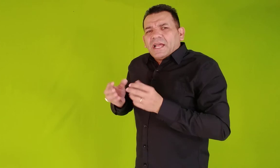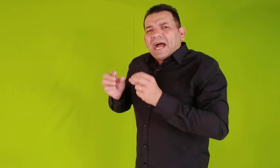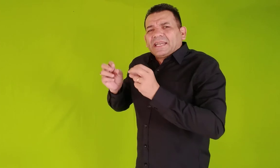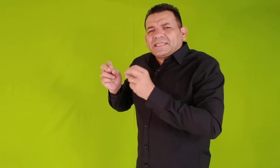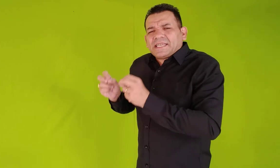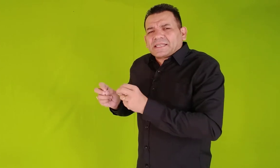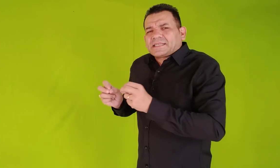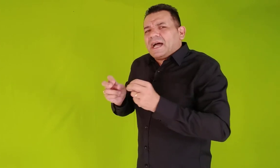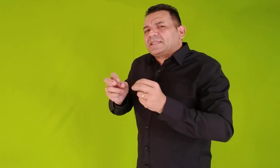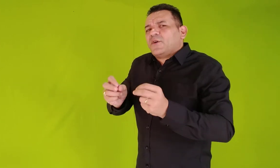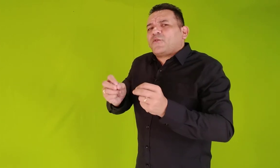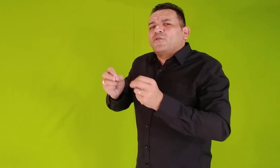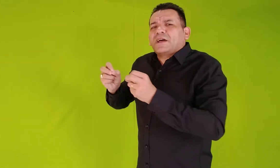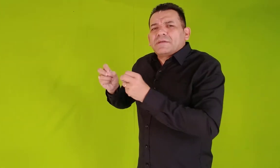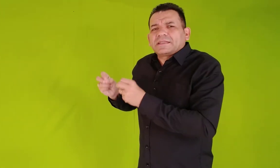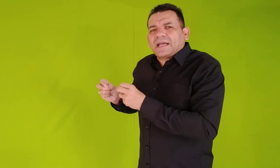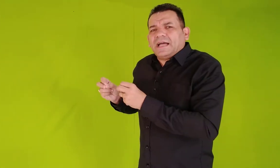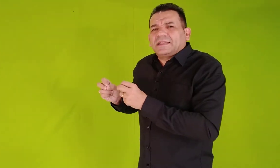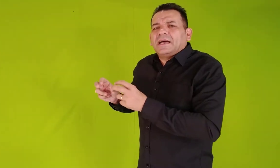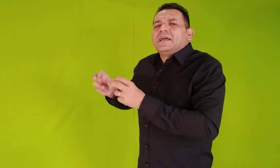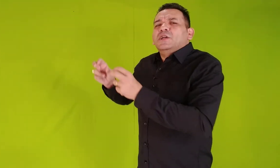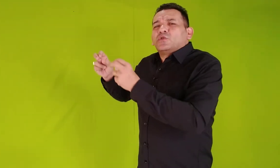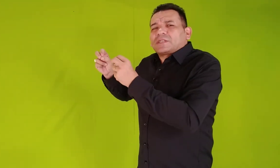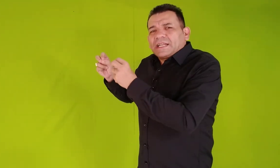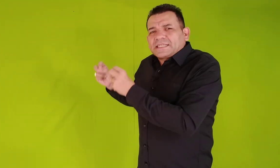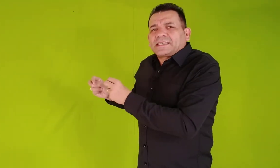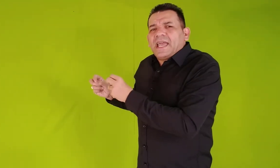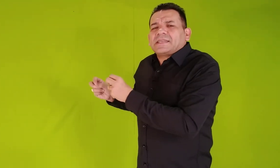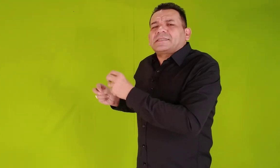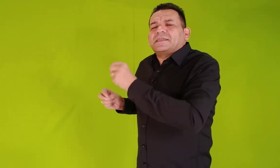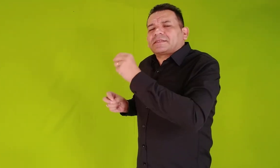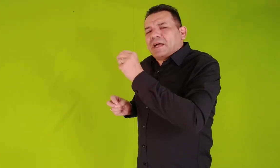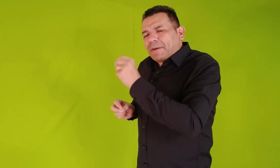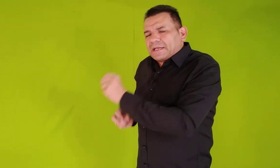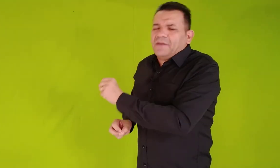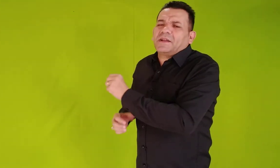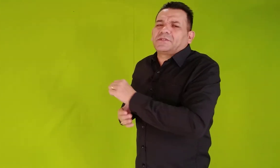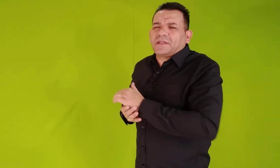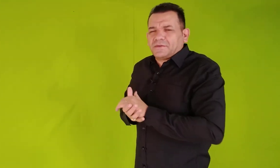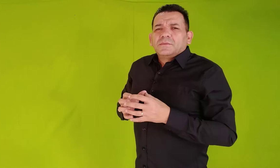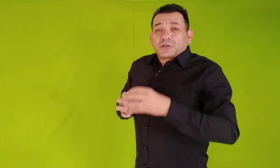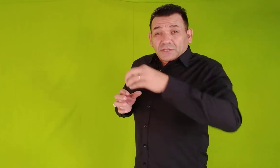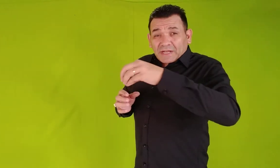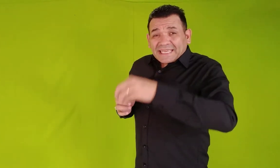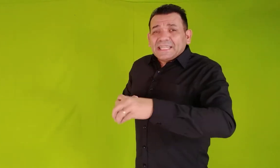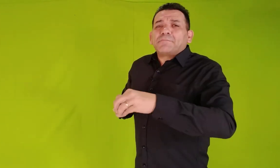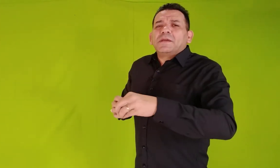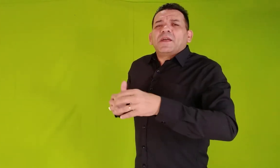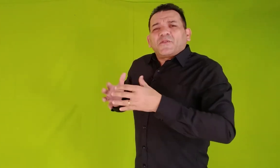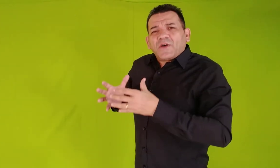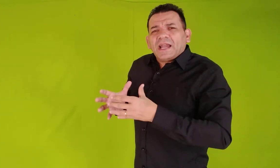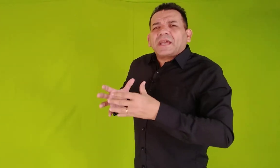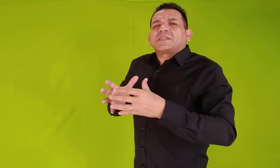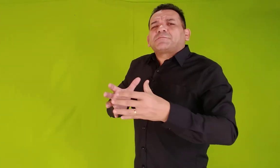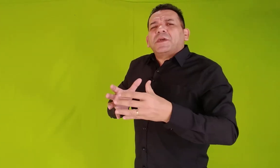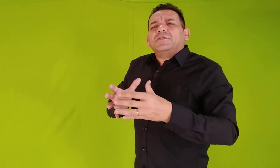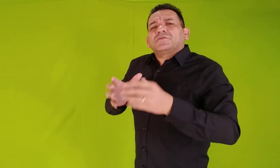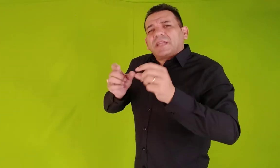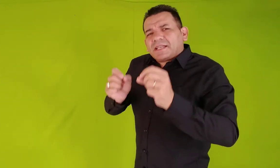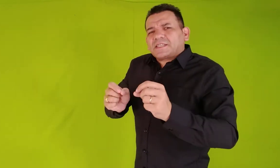alicerçada, fundamentada, nos alicerces da Palavra de Deus. Portanto, aqui na Bíblia fala a respeito dessas